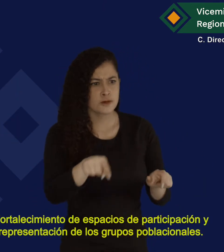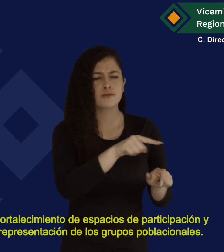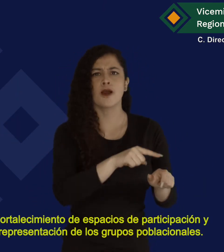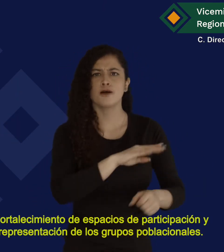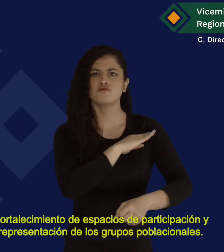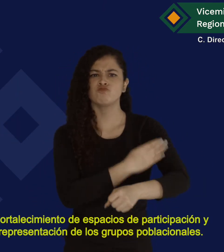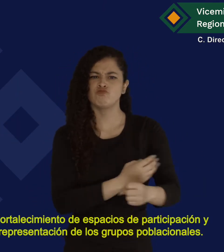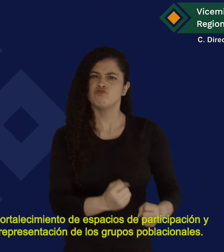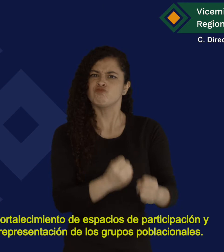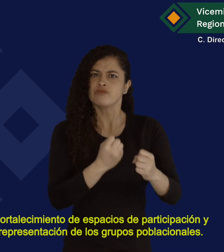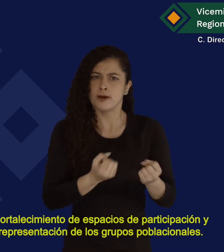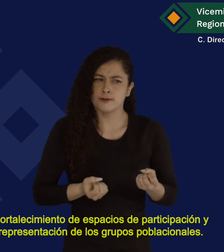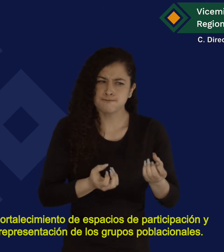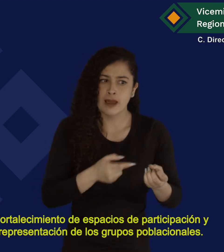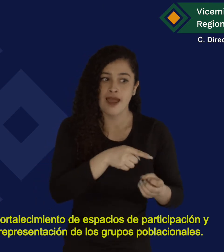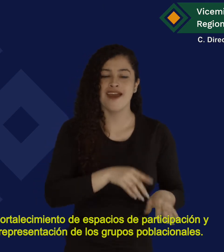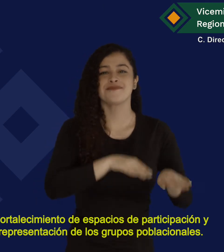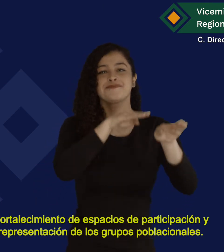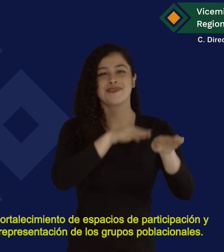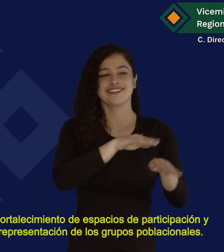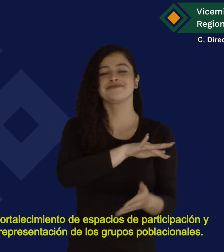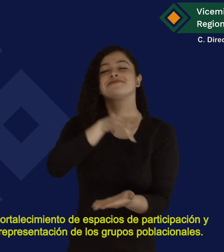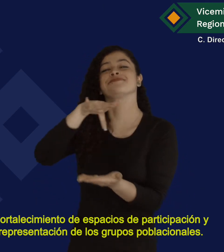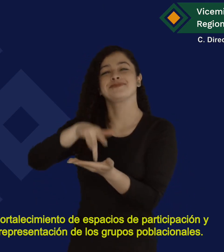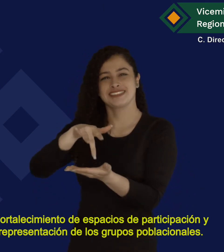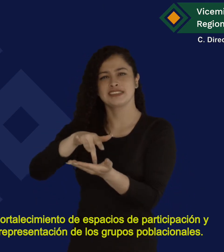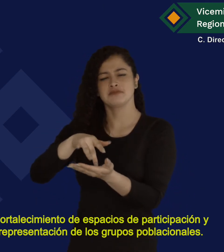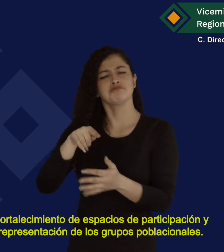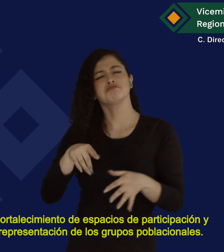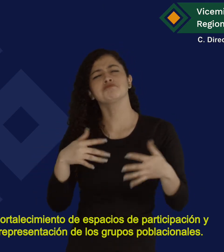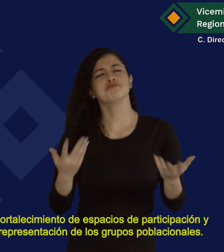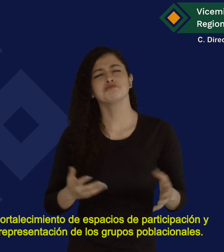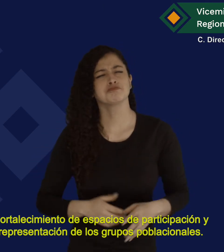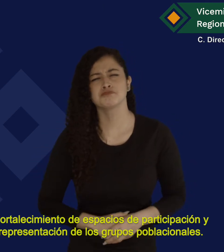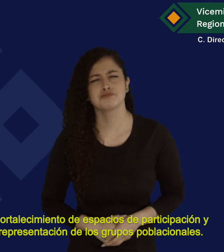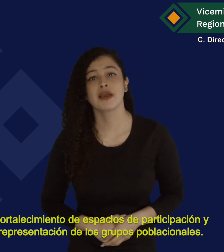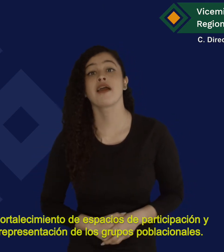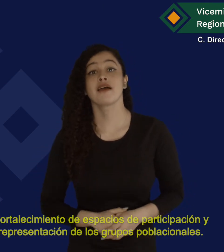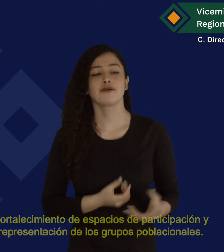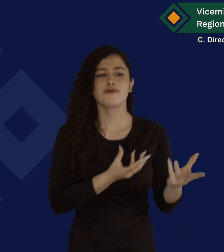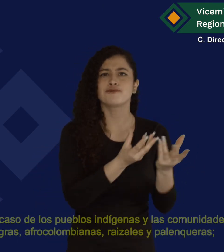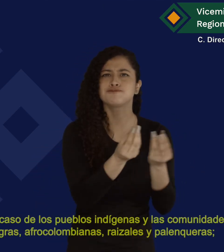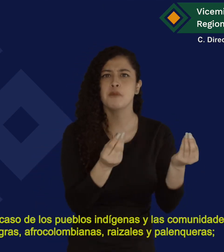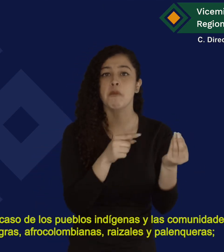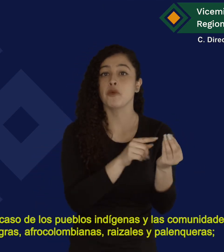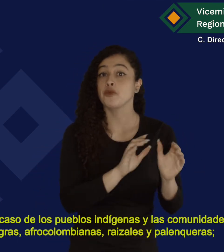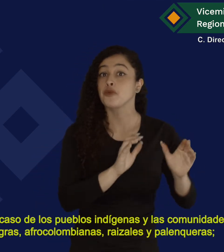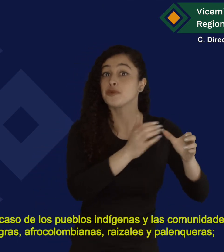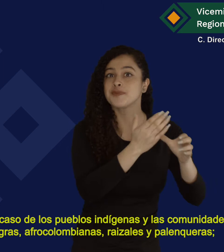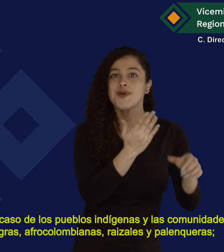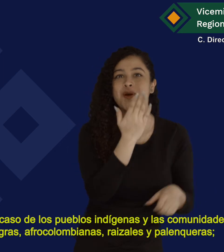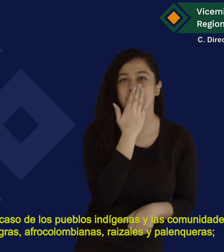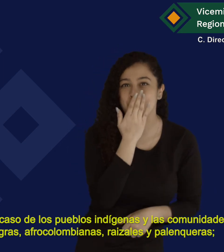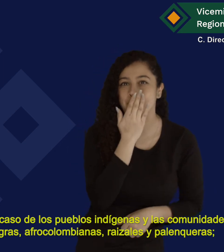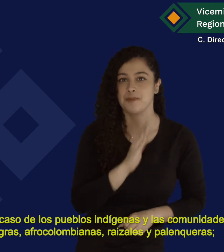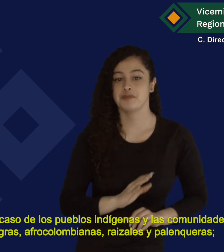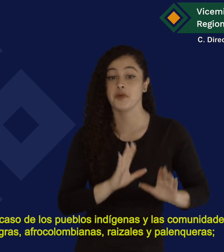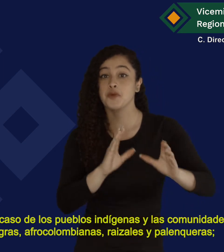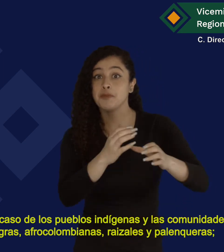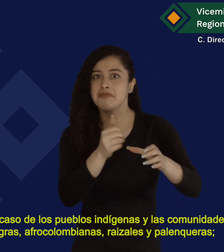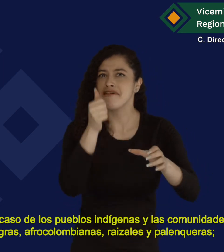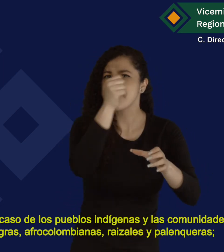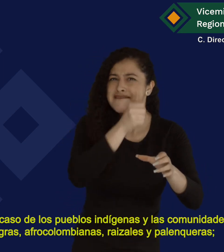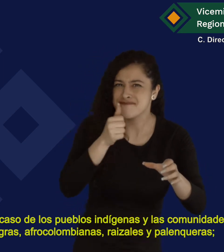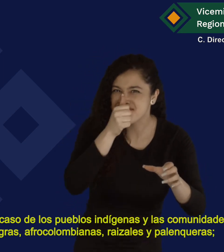Fortalecimiento de Espacios de Participación y Representación de los Grupos Poblacionales En el caso de los